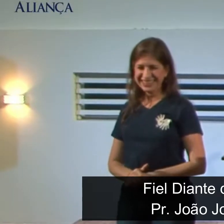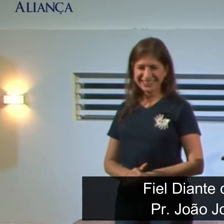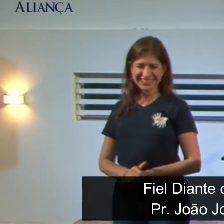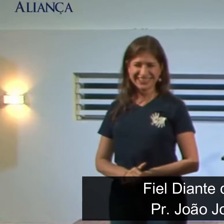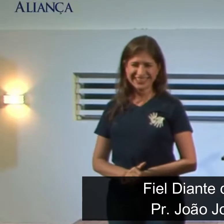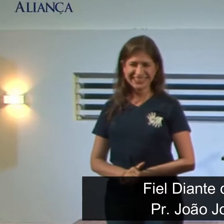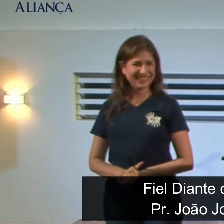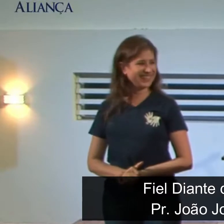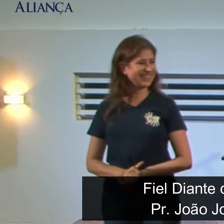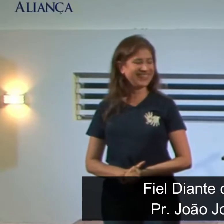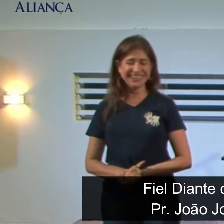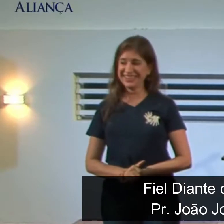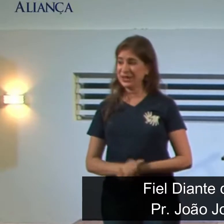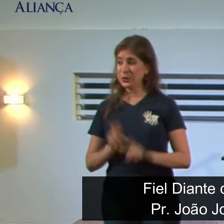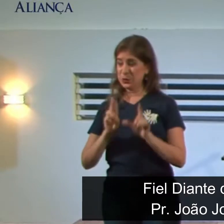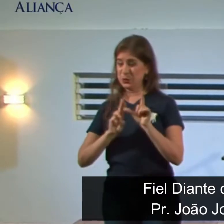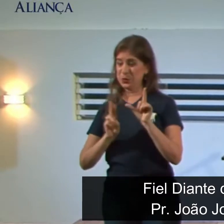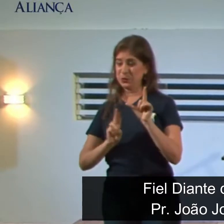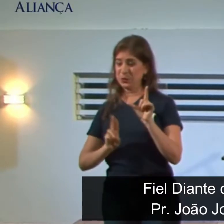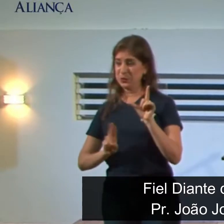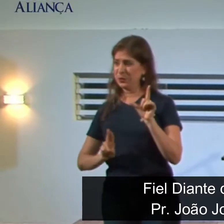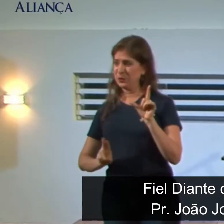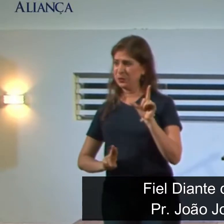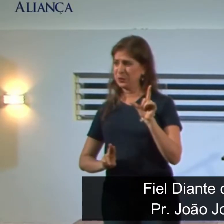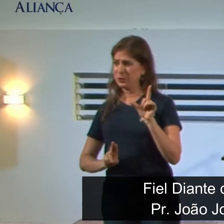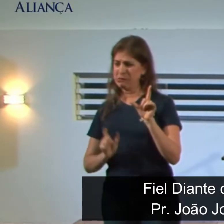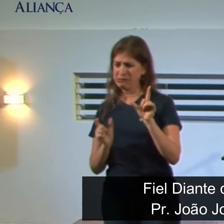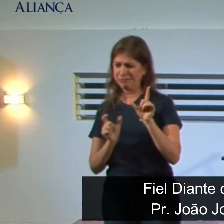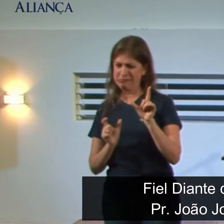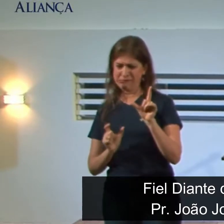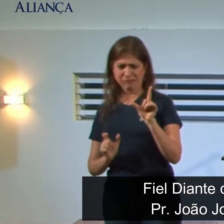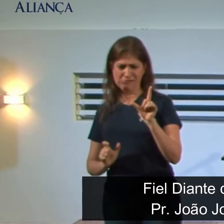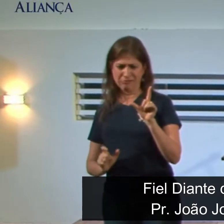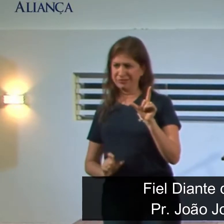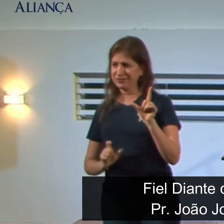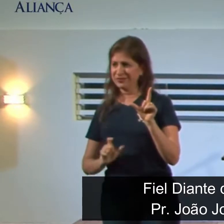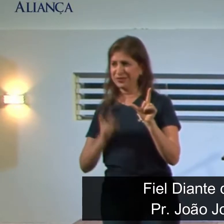Vou falar uns nomes mais esquisitos devagar.